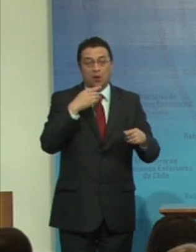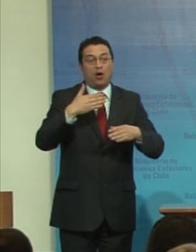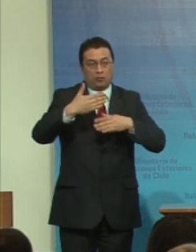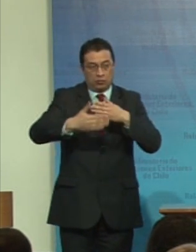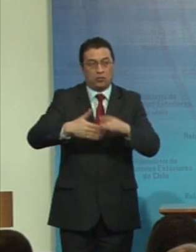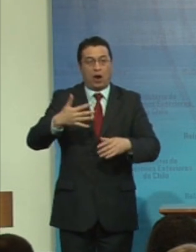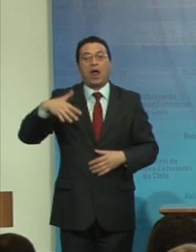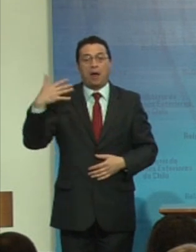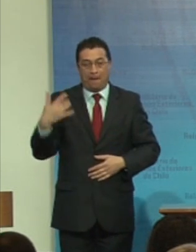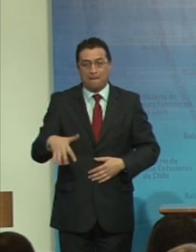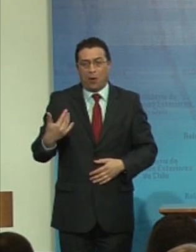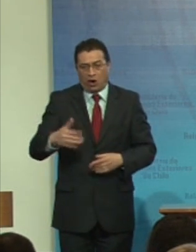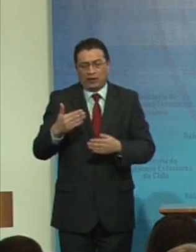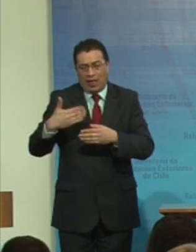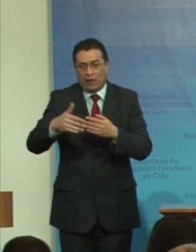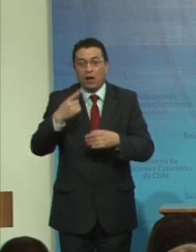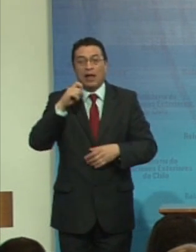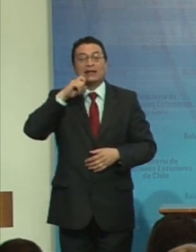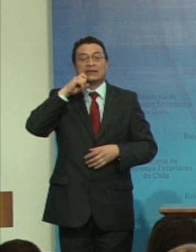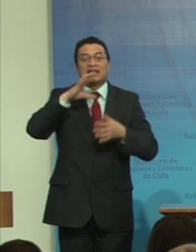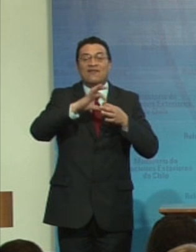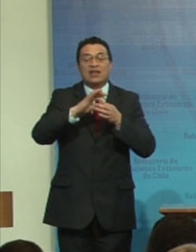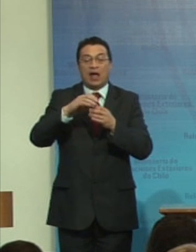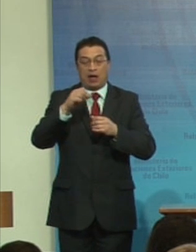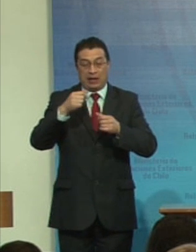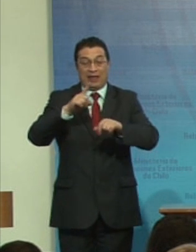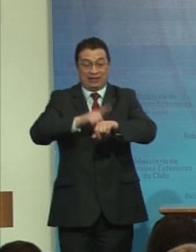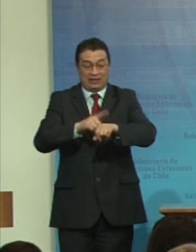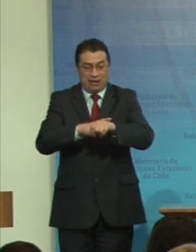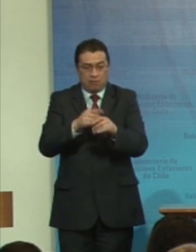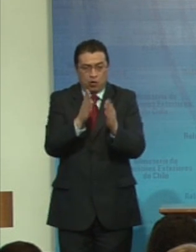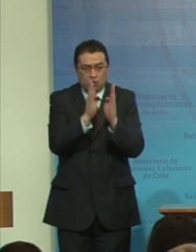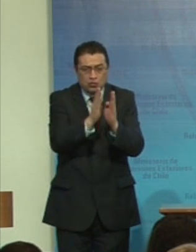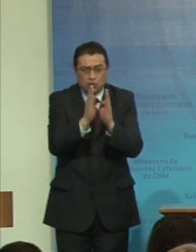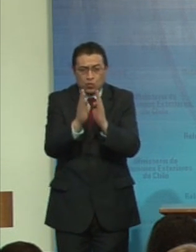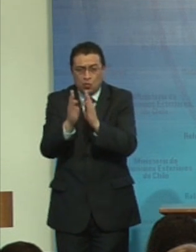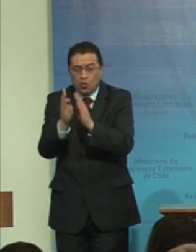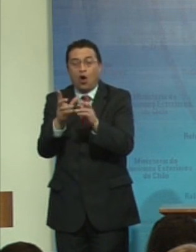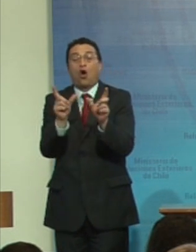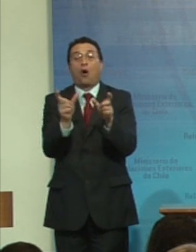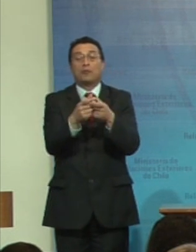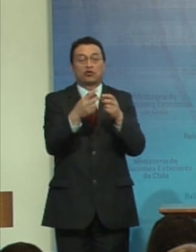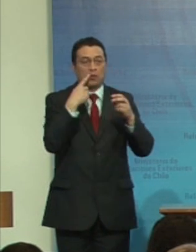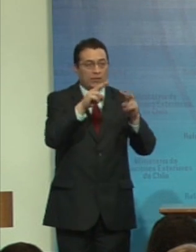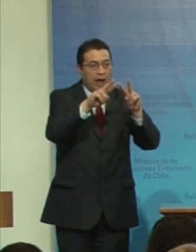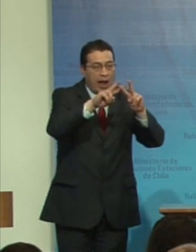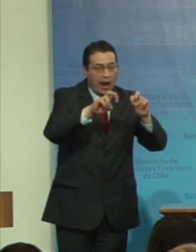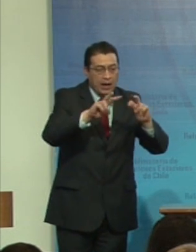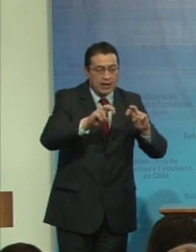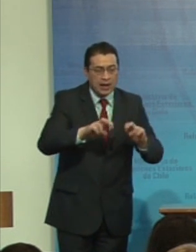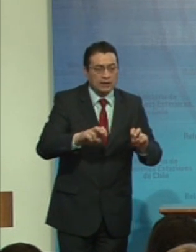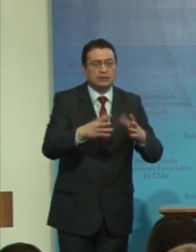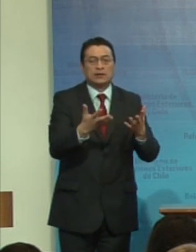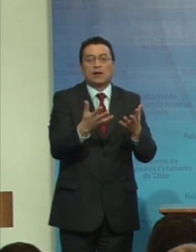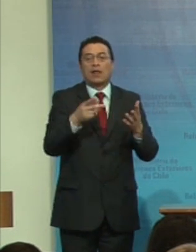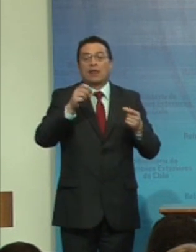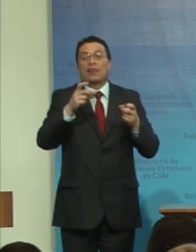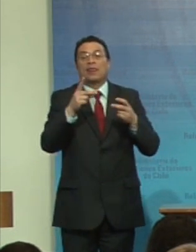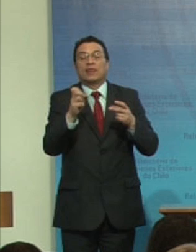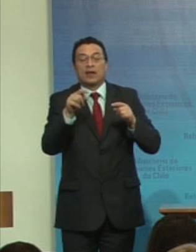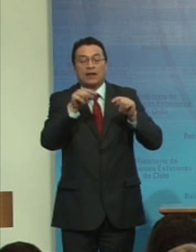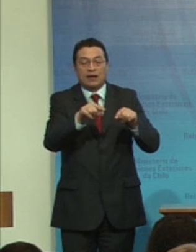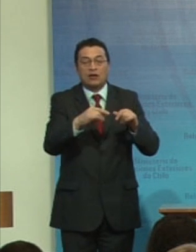enorme, lo que va a significar un ajuste de los tiempos que dedica el Comité al análisis de estos